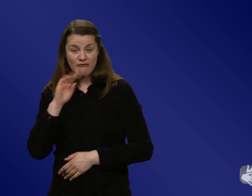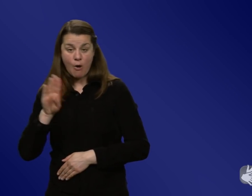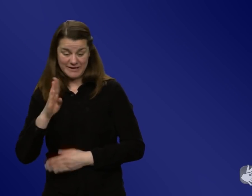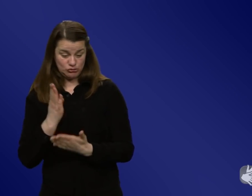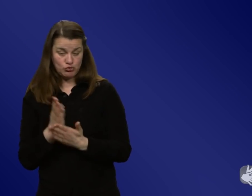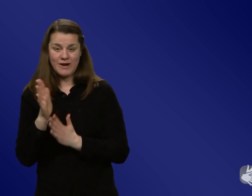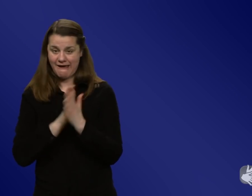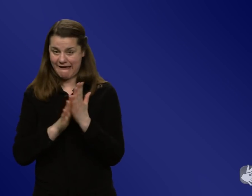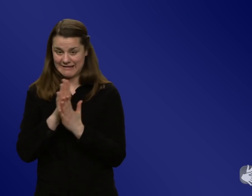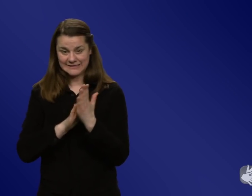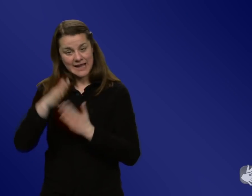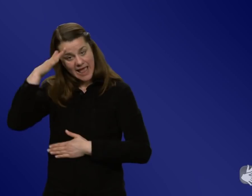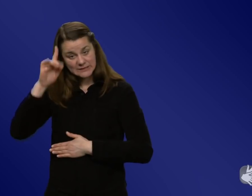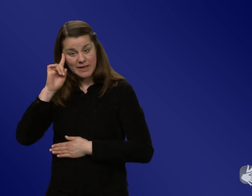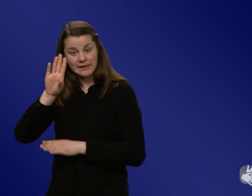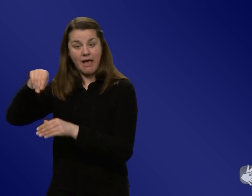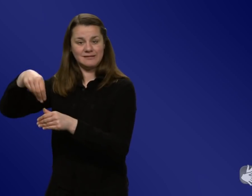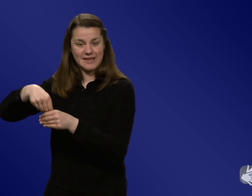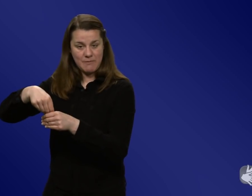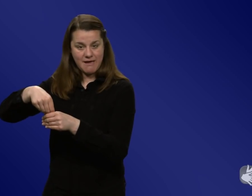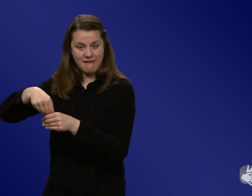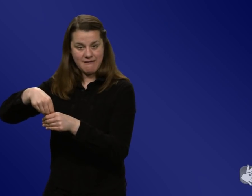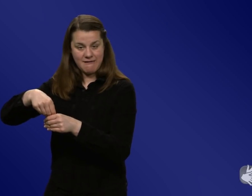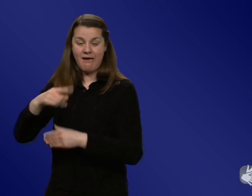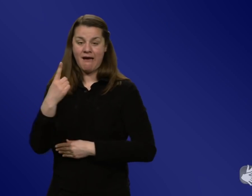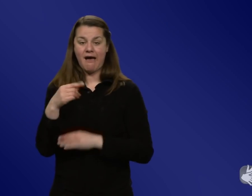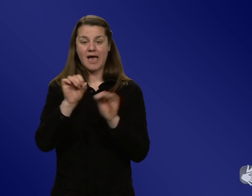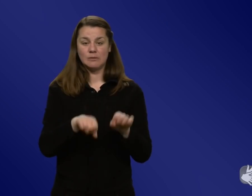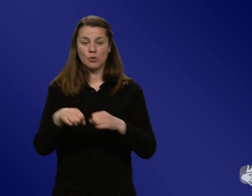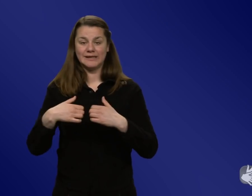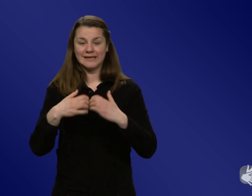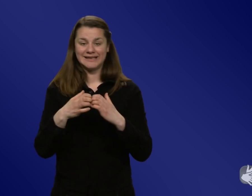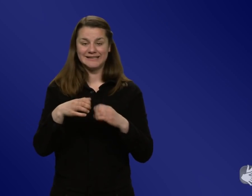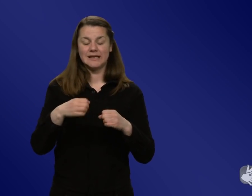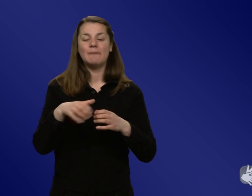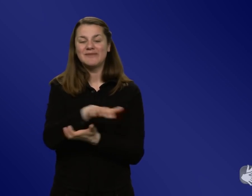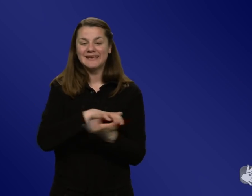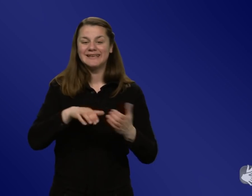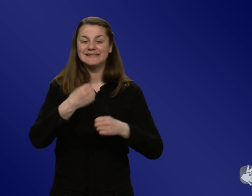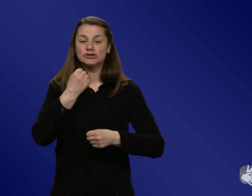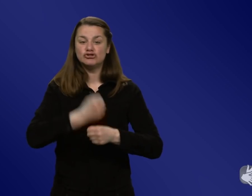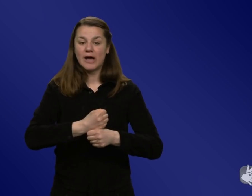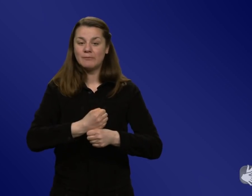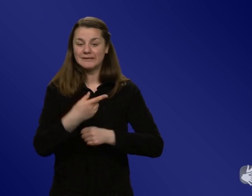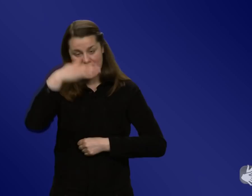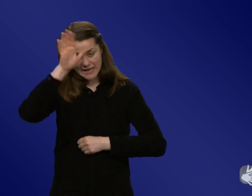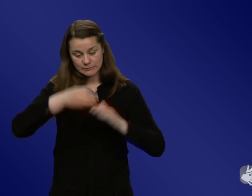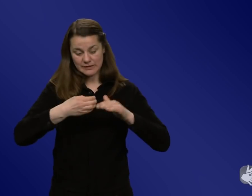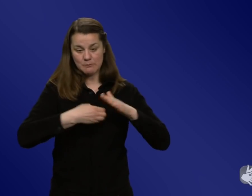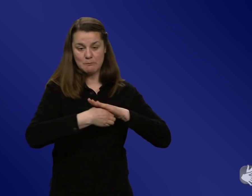Krisenstäbe sind natürlich so ein Ansatzpunkt, dass man die Fachleute da reinsetzt. Aber was für Strukturen braucht es